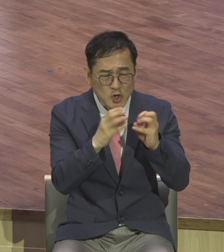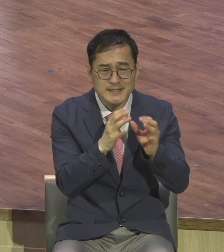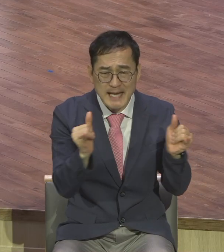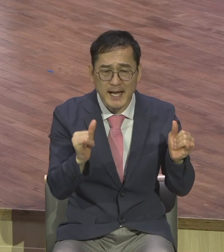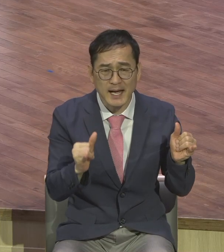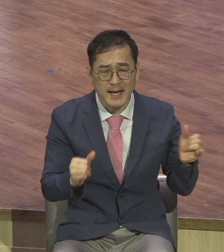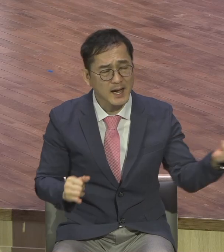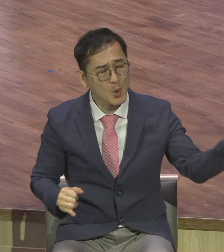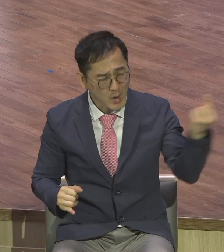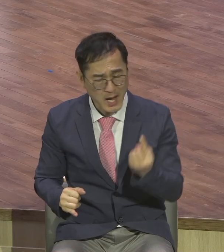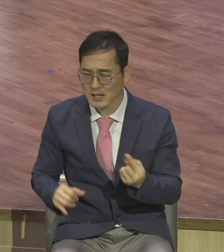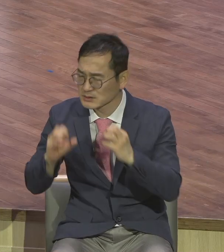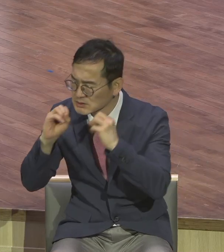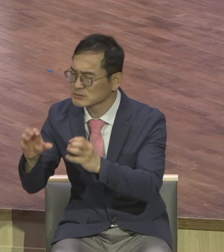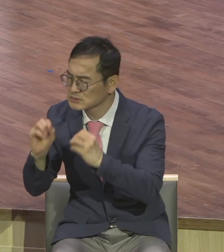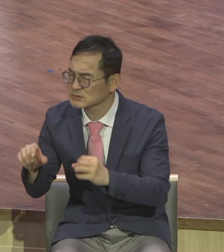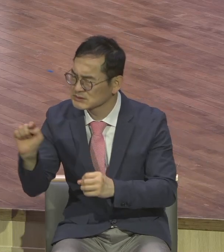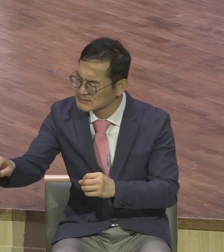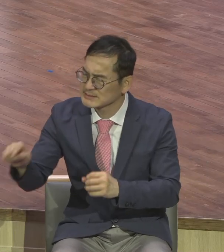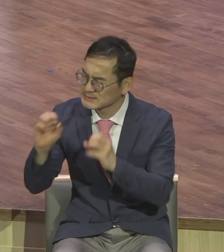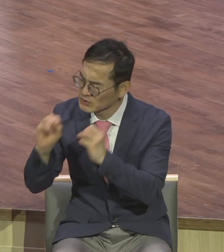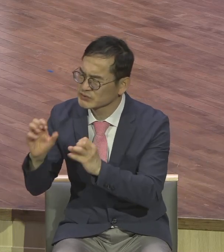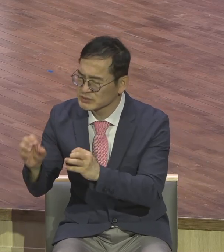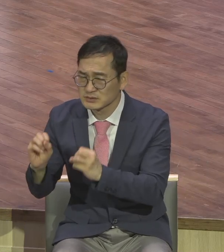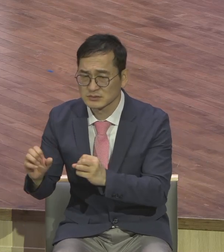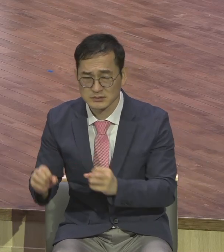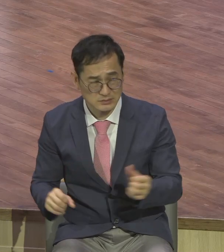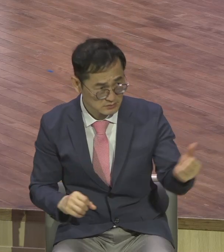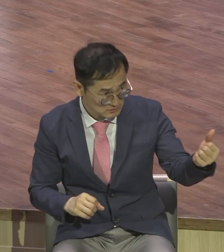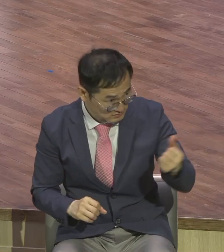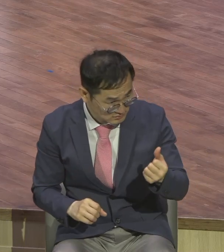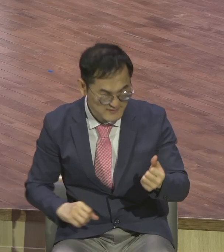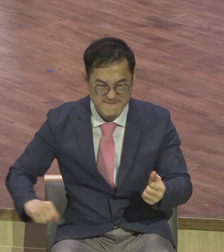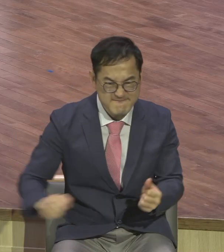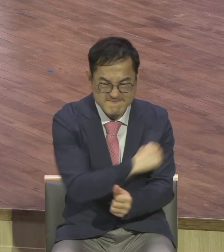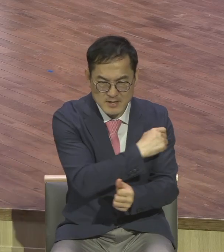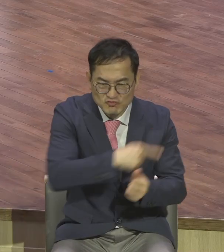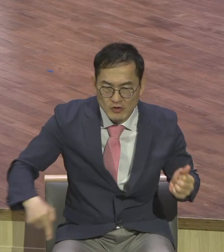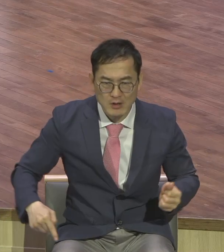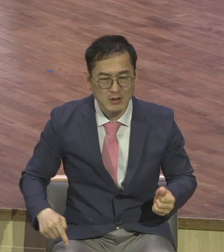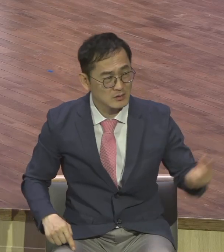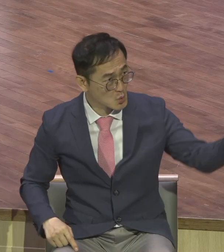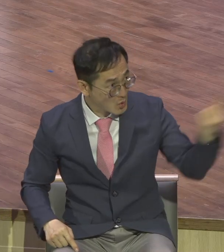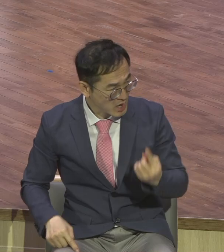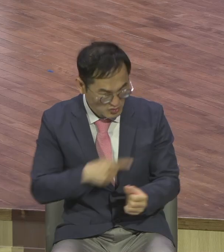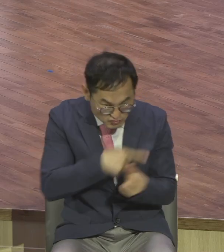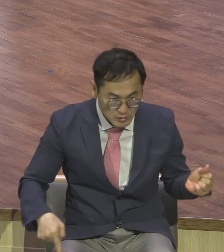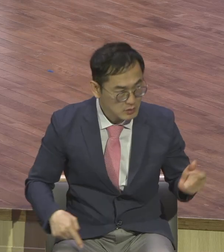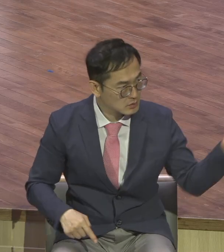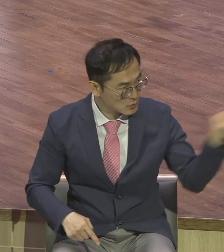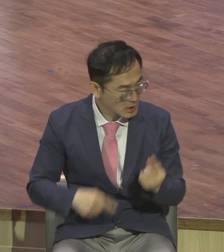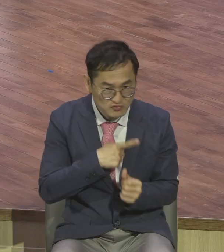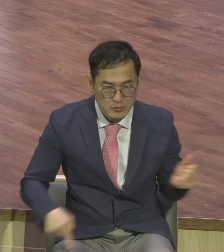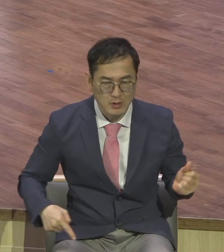자기들 하는 삶과 다른 말을 하니까 죽여버렸어요. 선지자들 다 때려주겼습니다. 핍박했습니다.